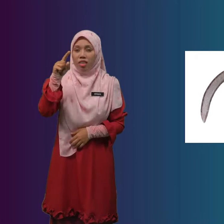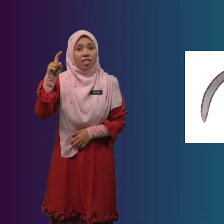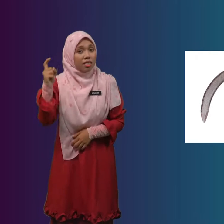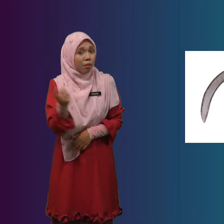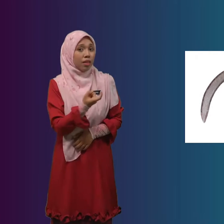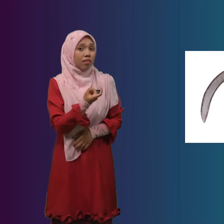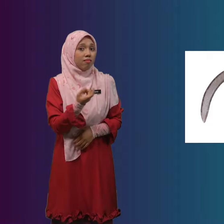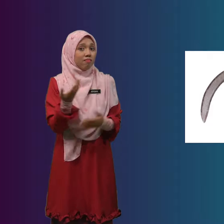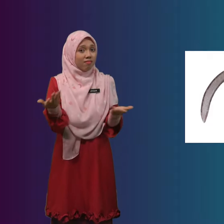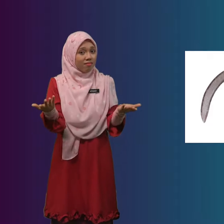Sabit